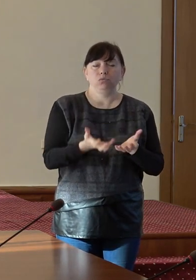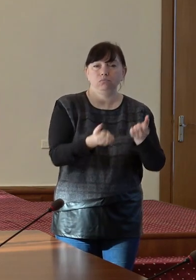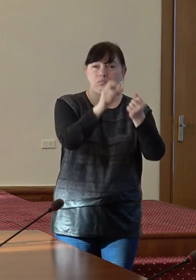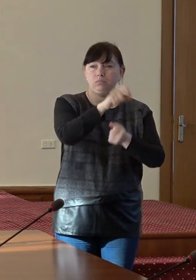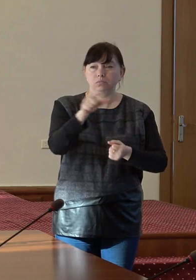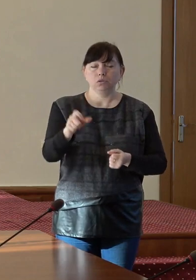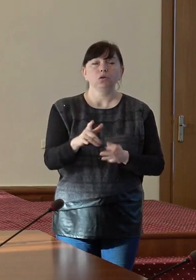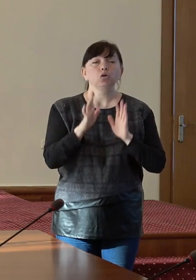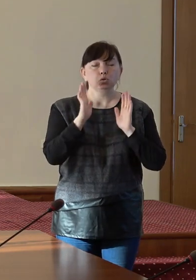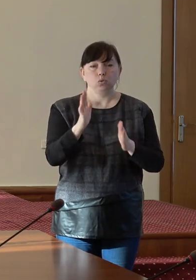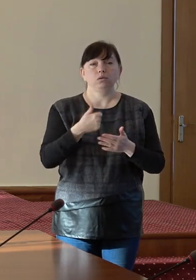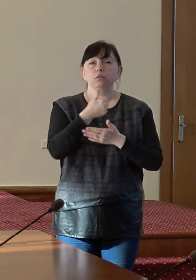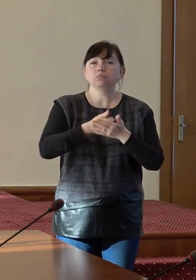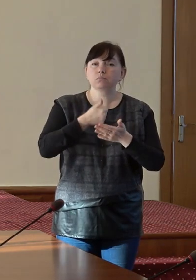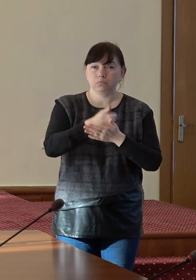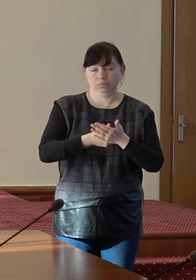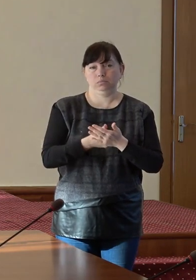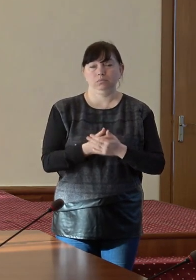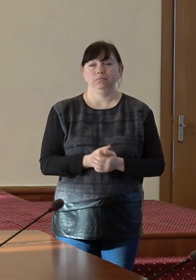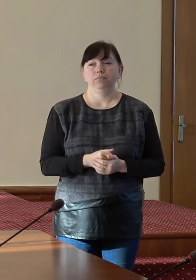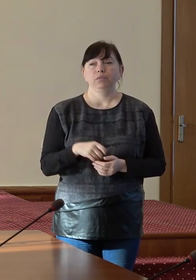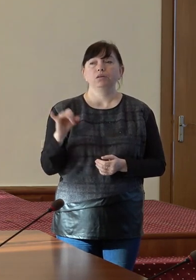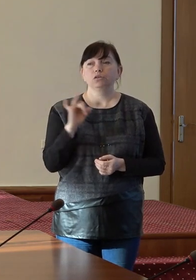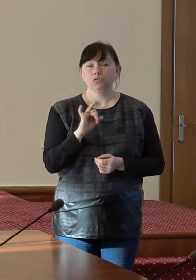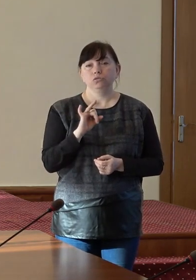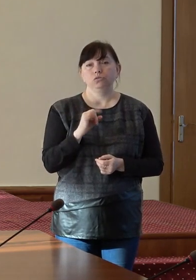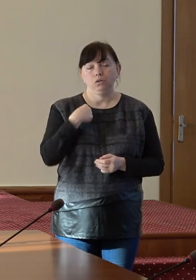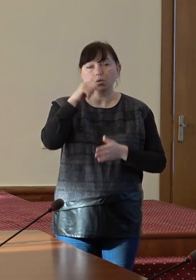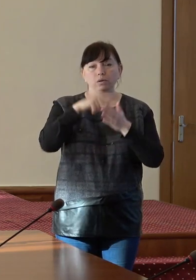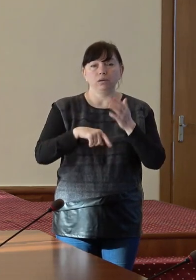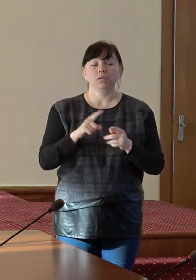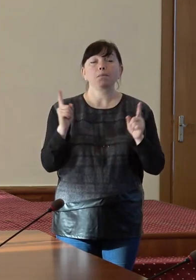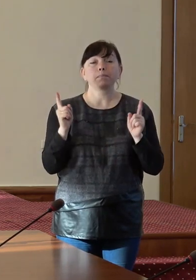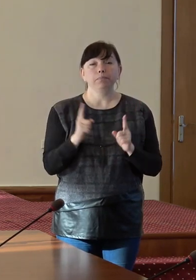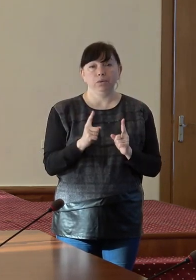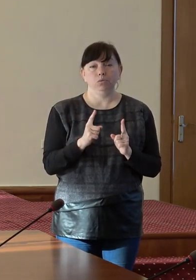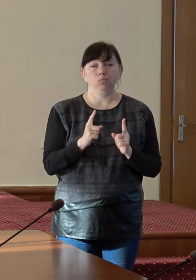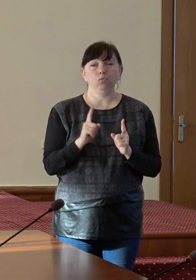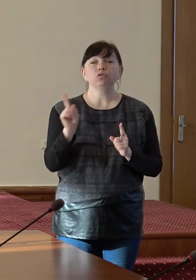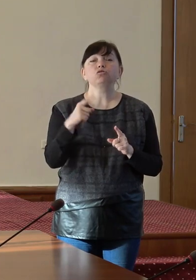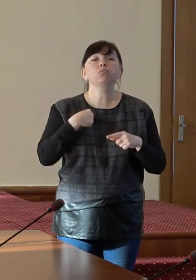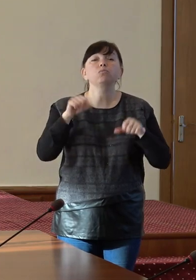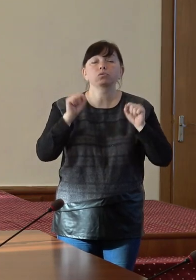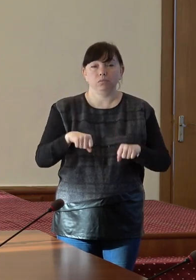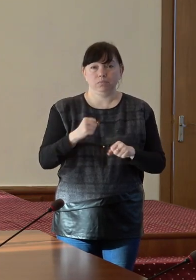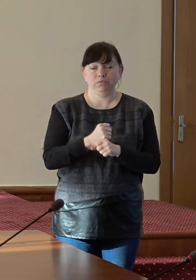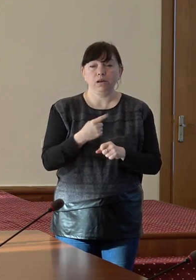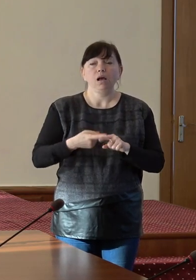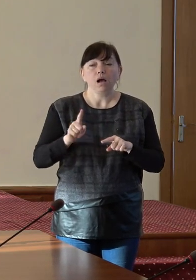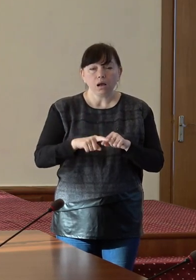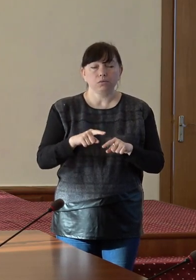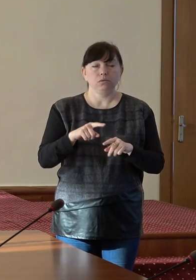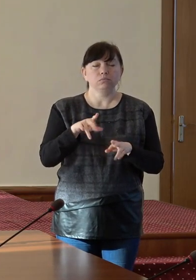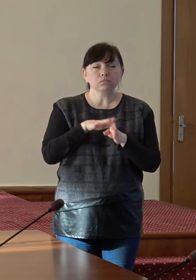este doar de admirat și eu cred că minimul ce putem noi să facem este să avem o exerciție de